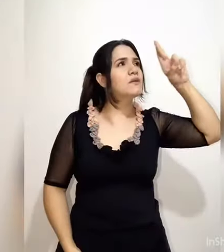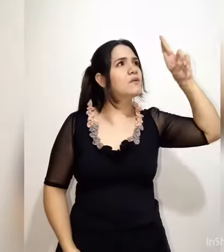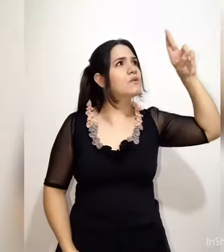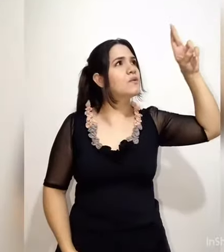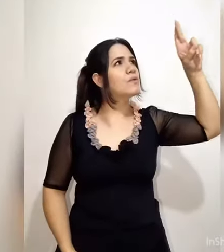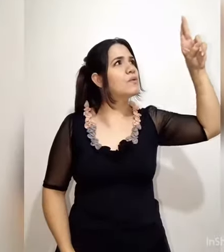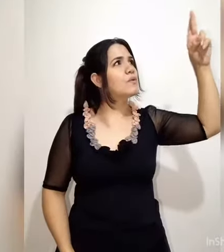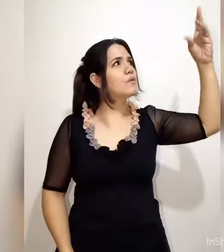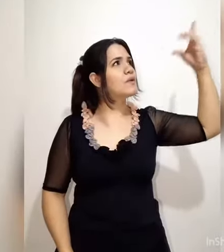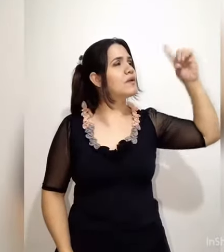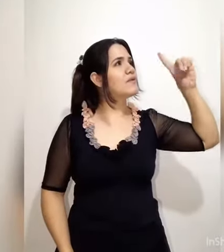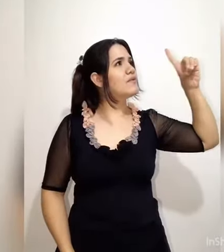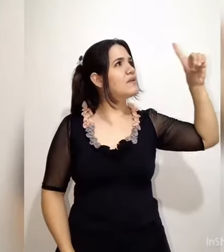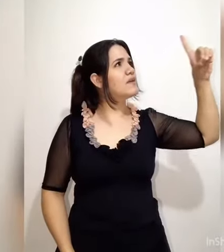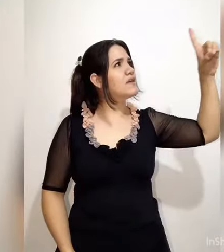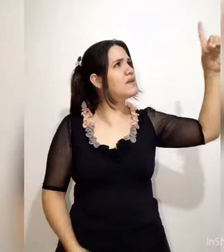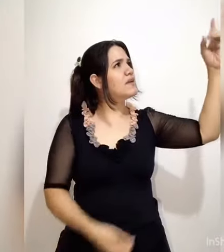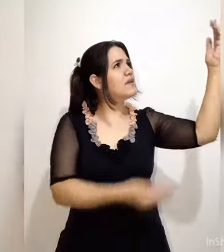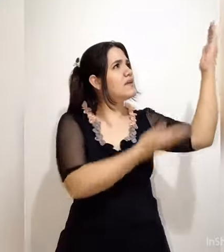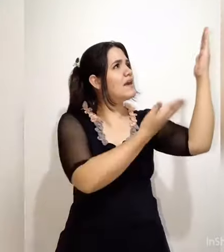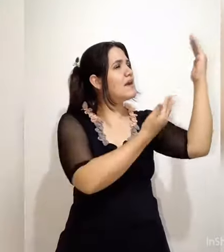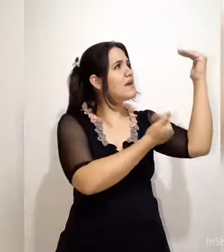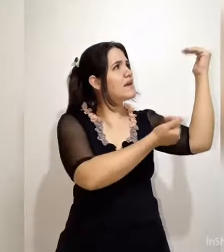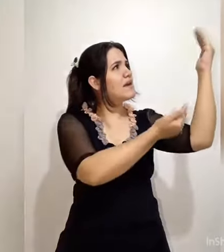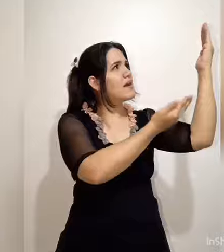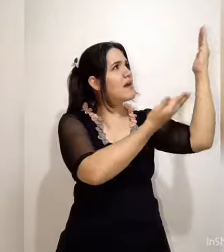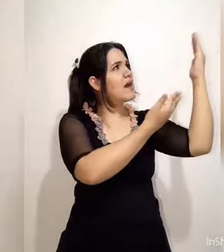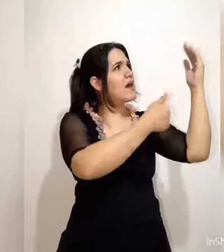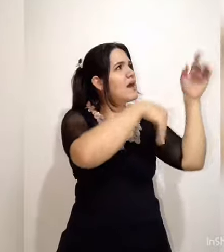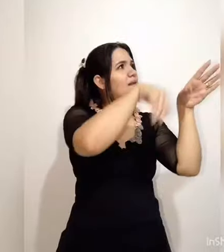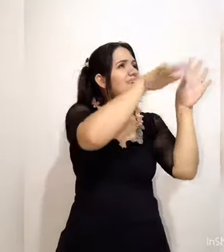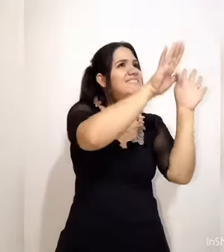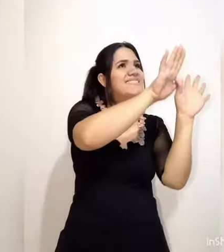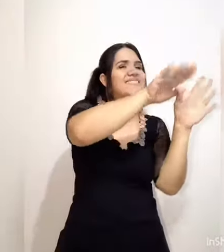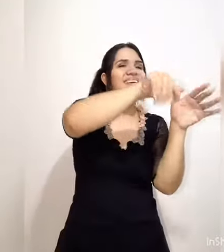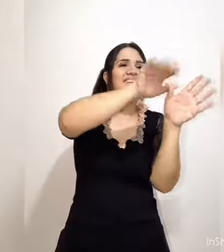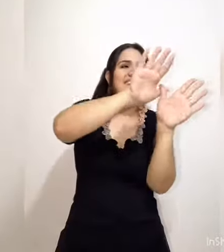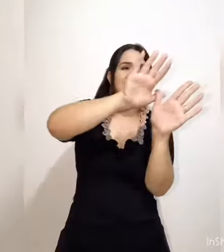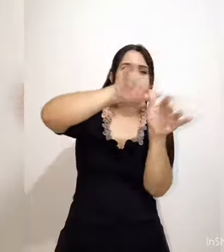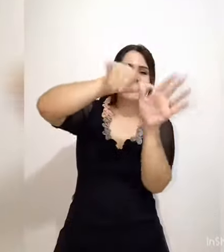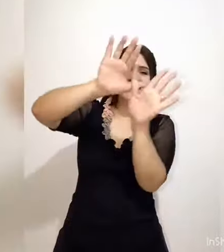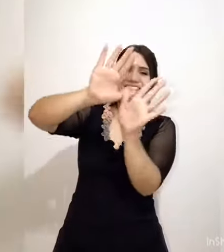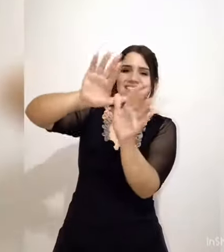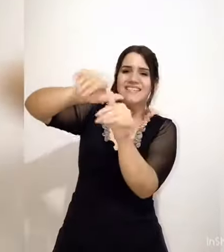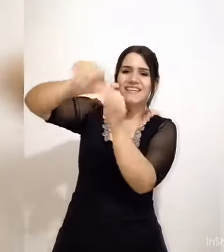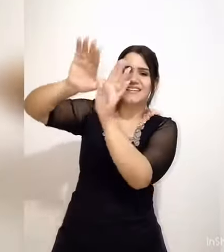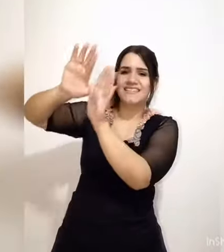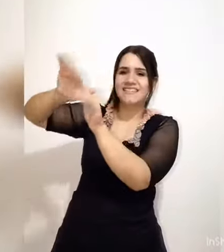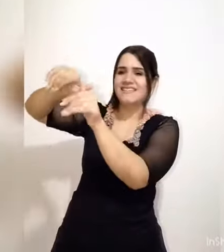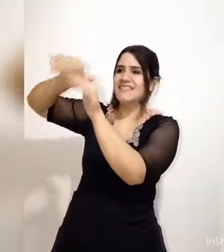enviará seu grande exército